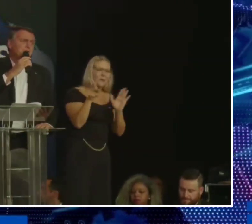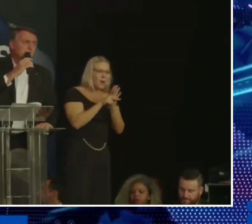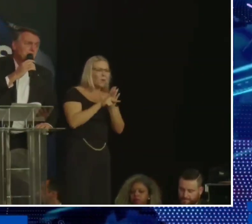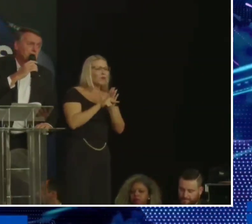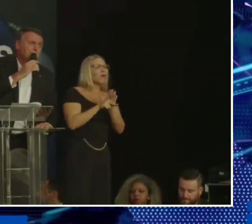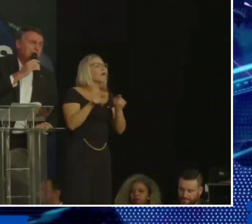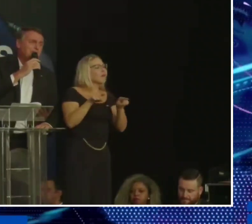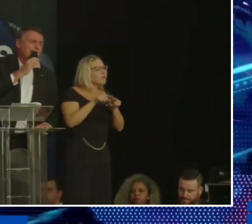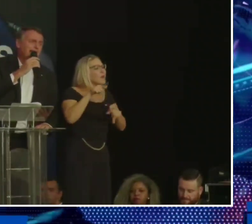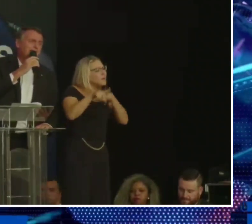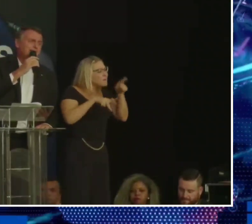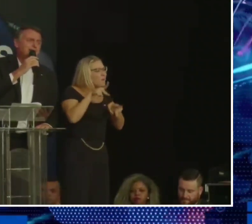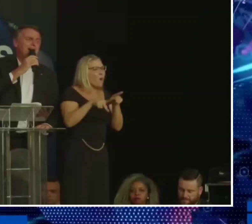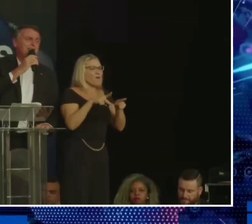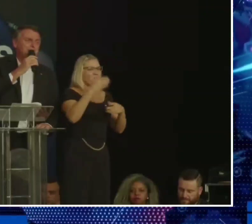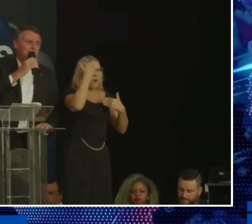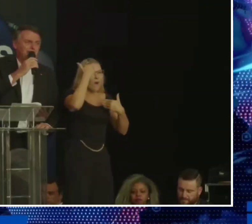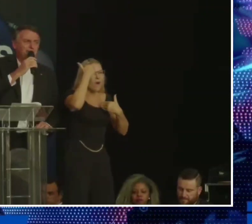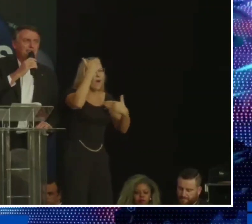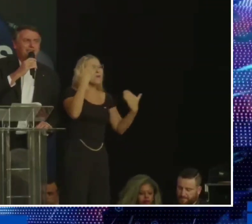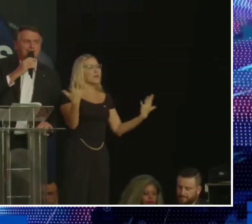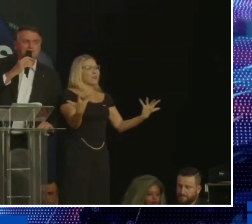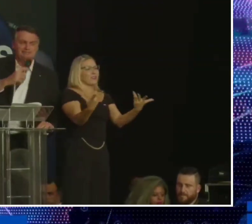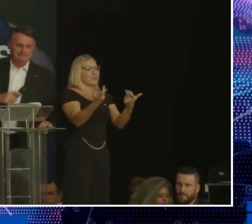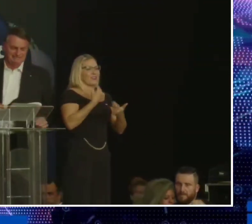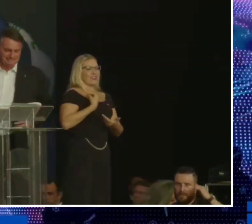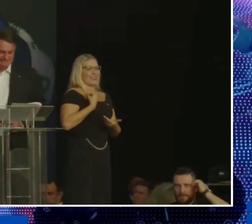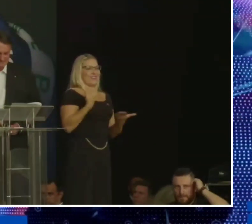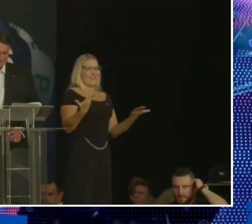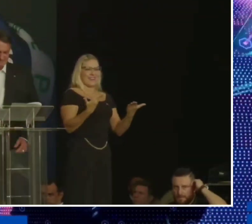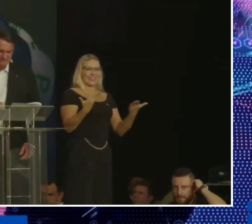muito obrigado a todas vocês.